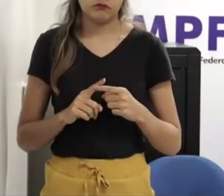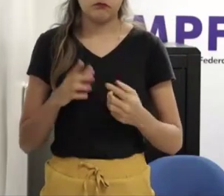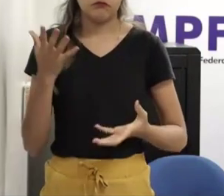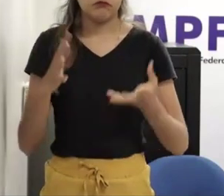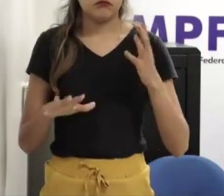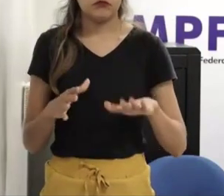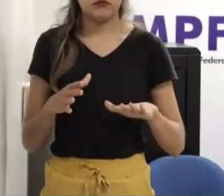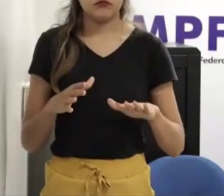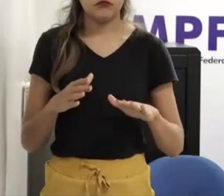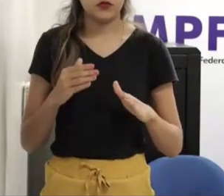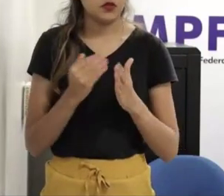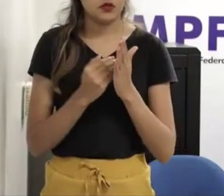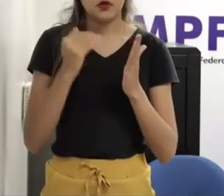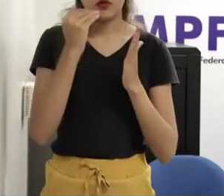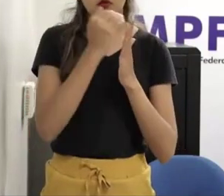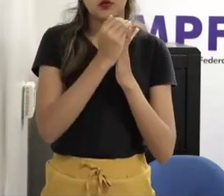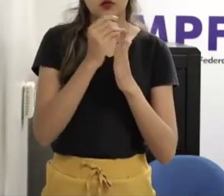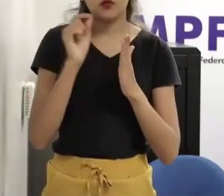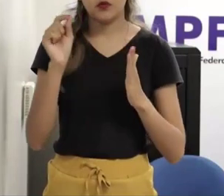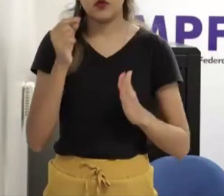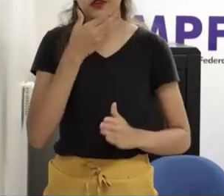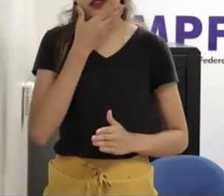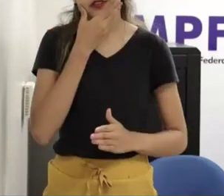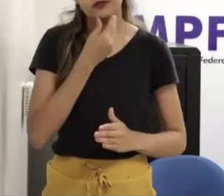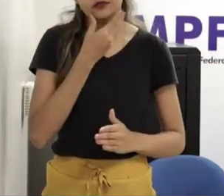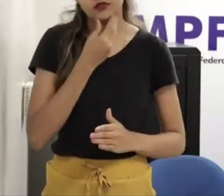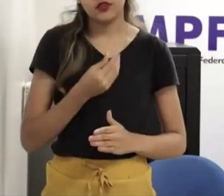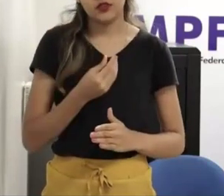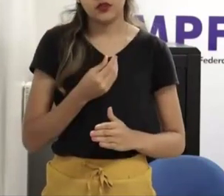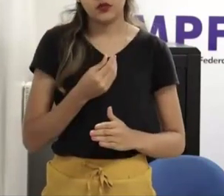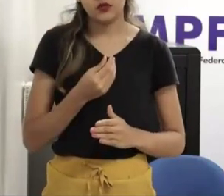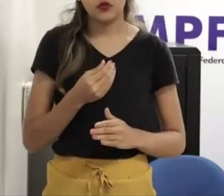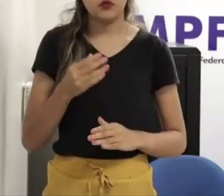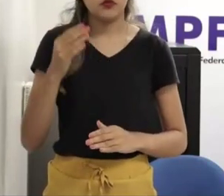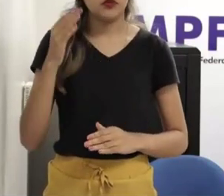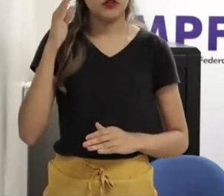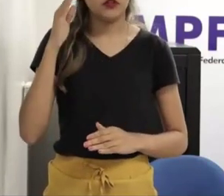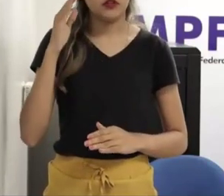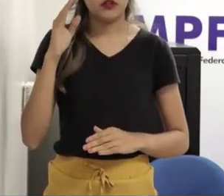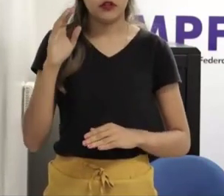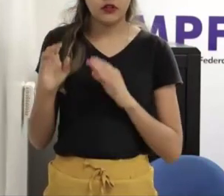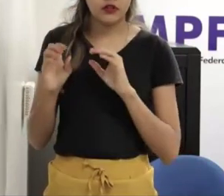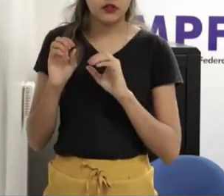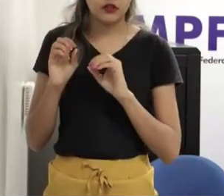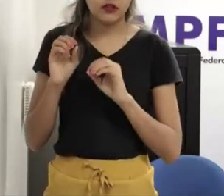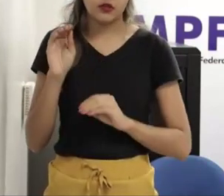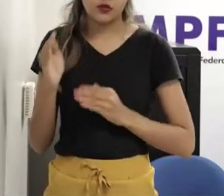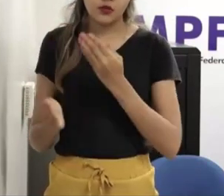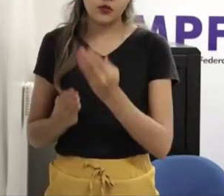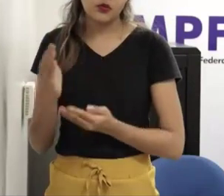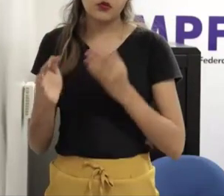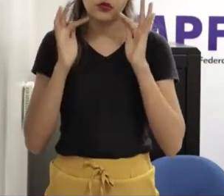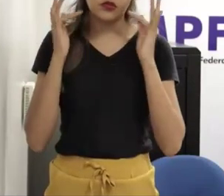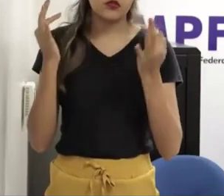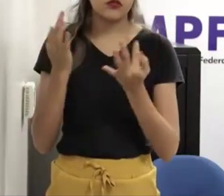eles não conseguem digamos assim manejar o contexto familiar para dar conta